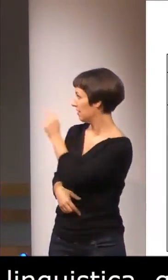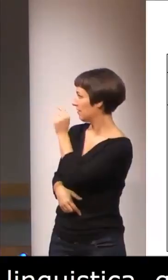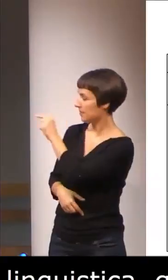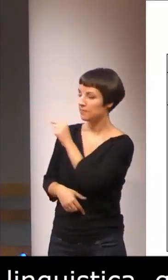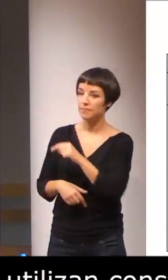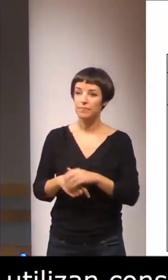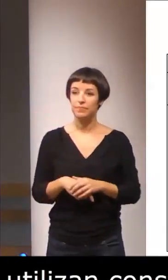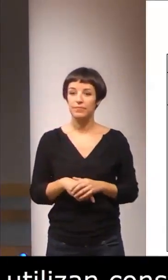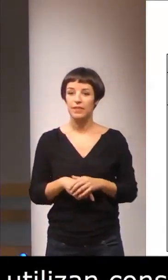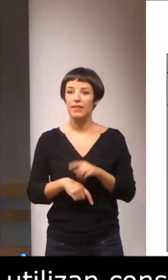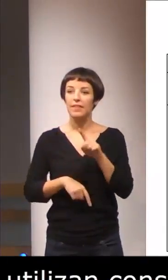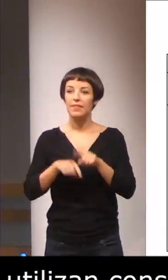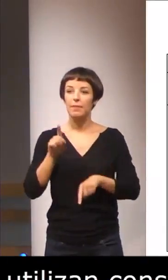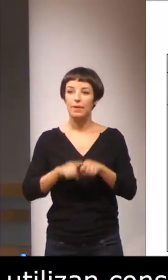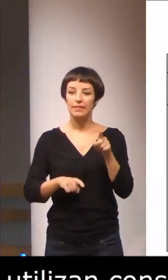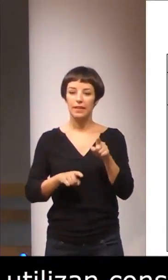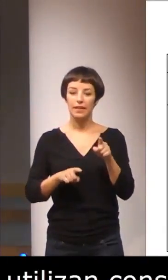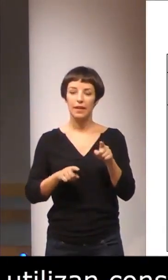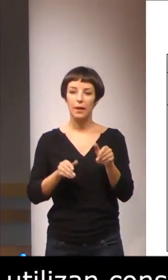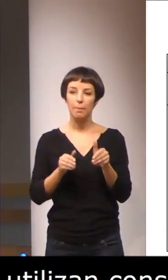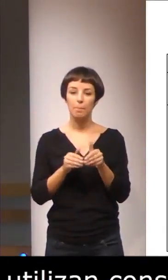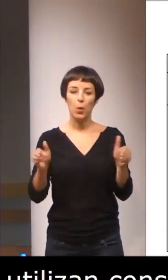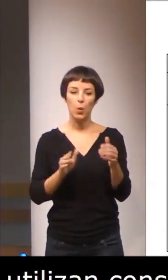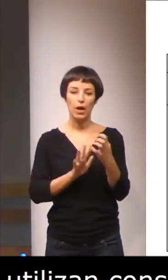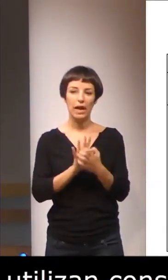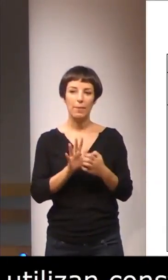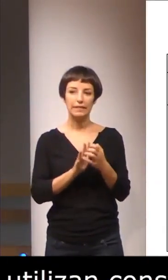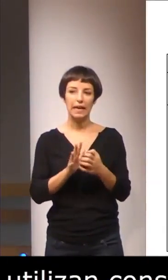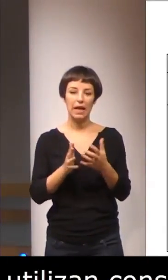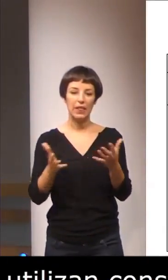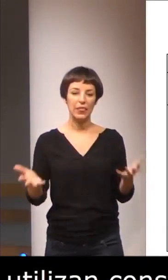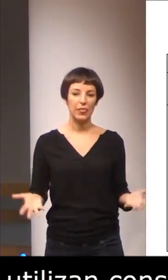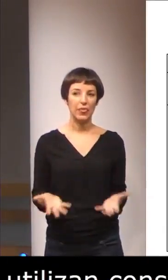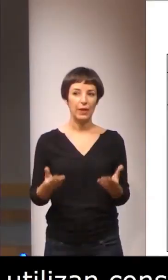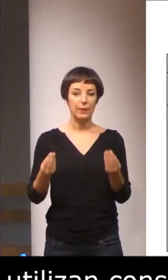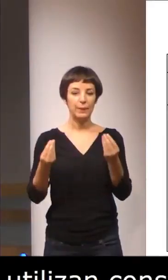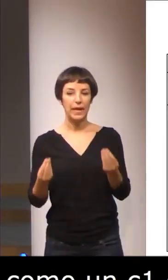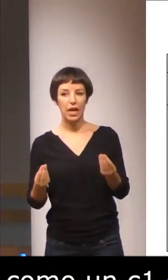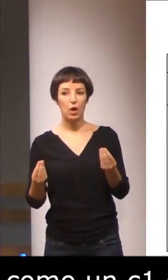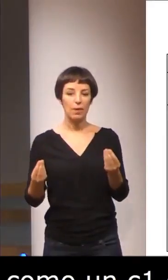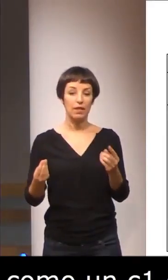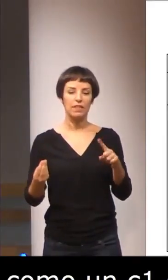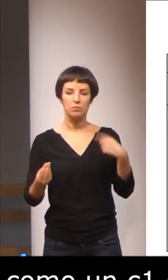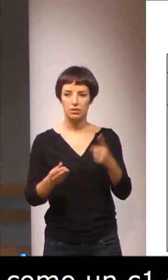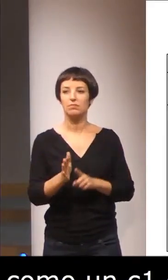correcto de estas primeras estructuras gramaticales y posteriormente evoluciona al D, E.